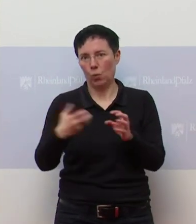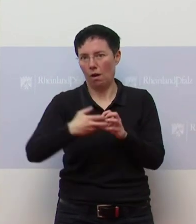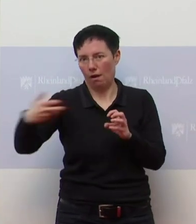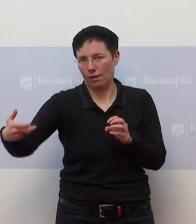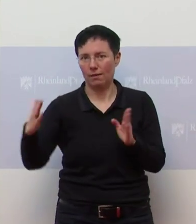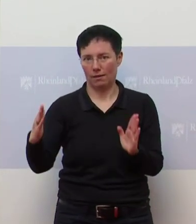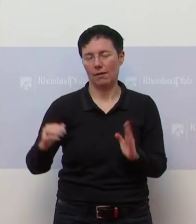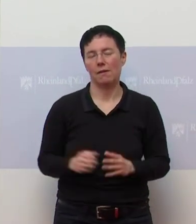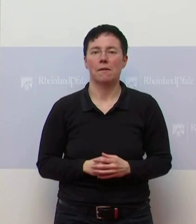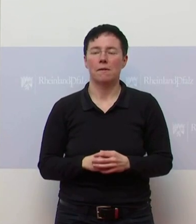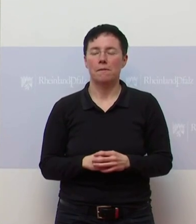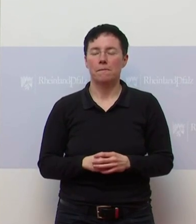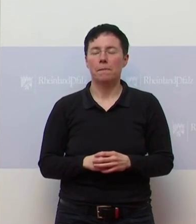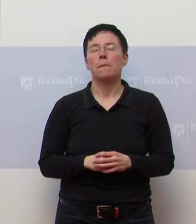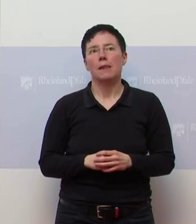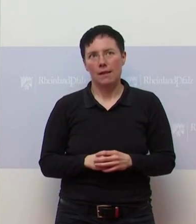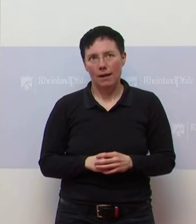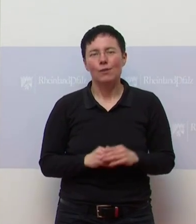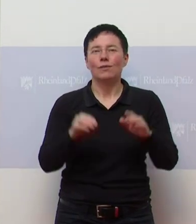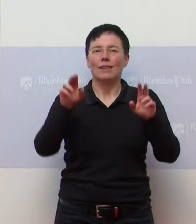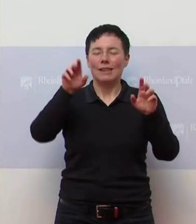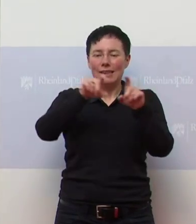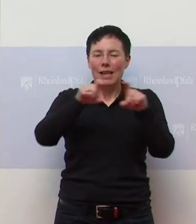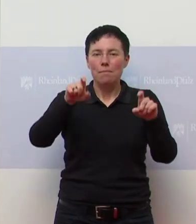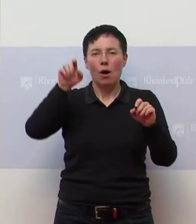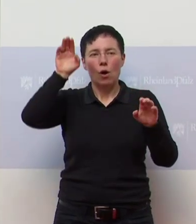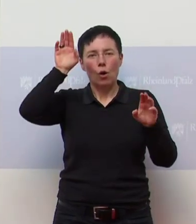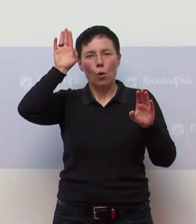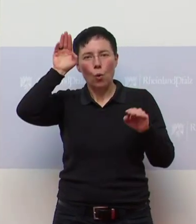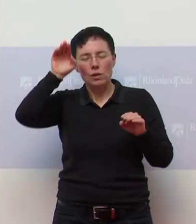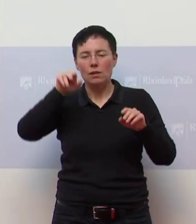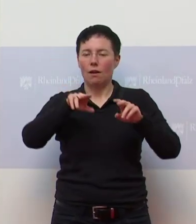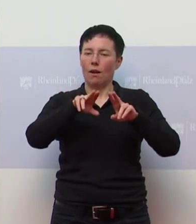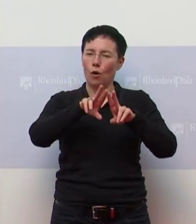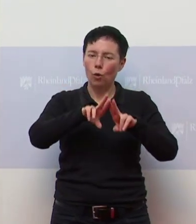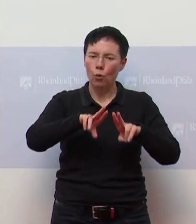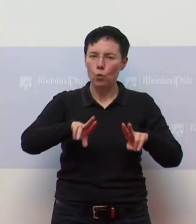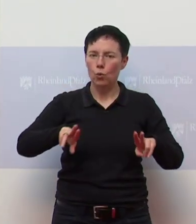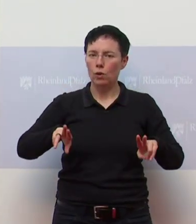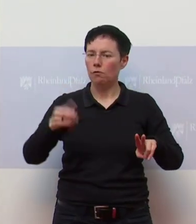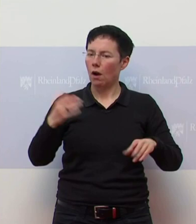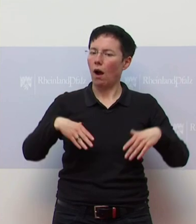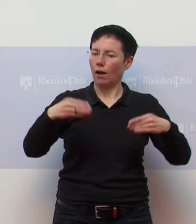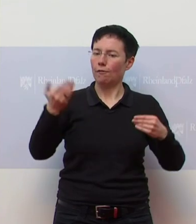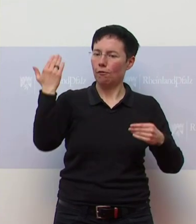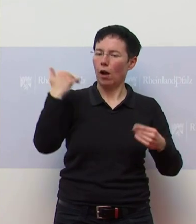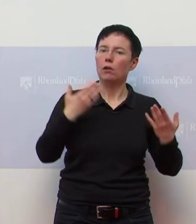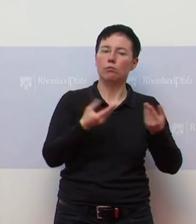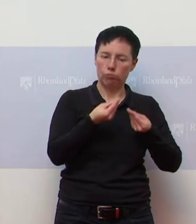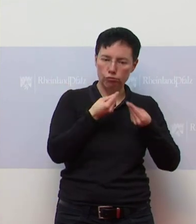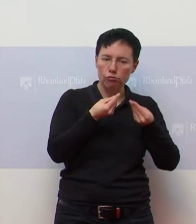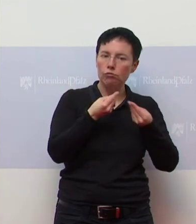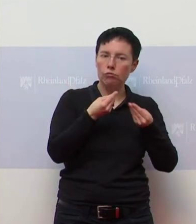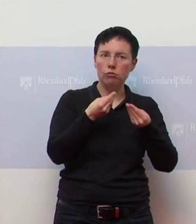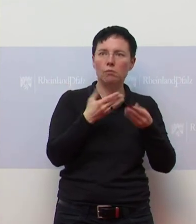Ja, die Osterruhe, die war nicht von Anfang an in dieser Sitzung das große Thema, sondern es ist am